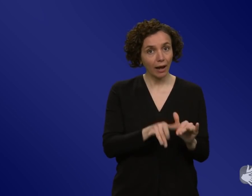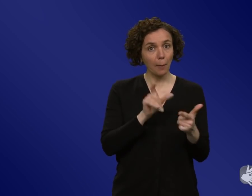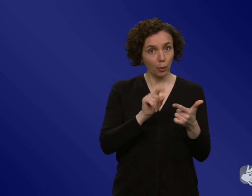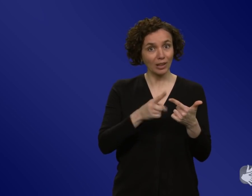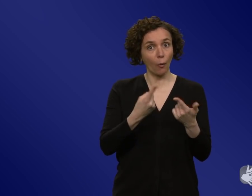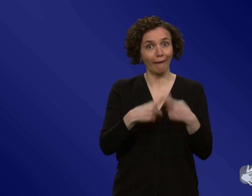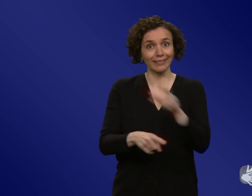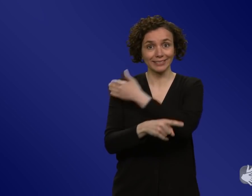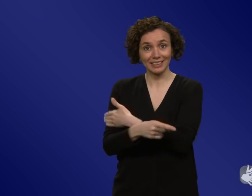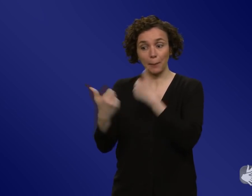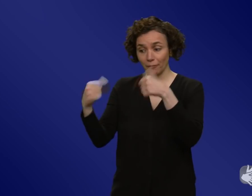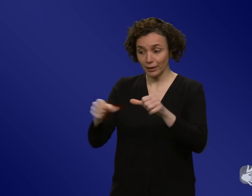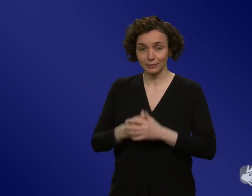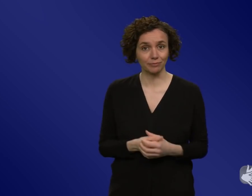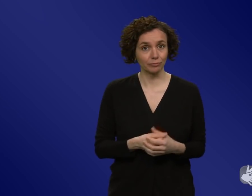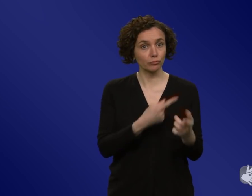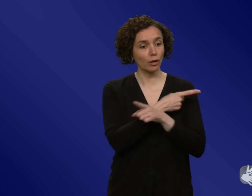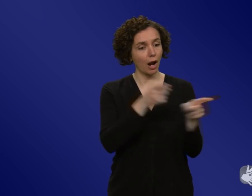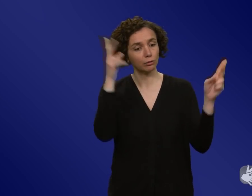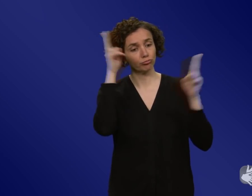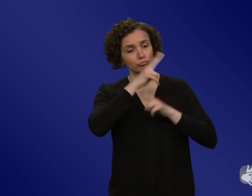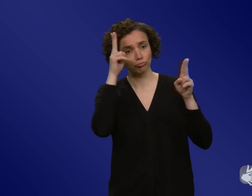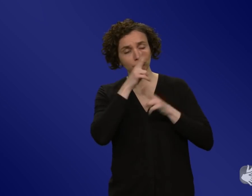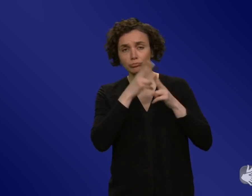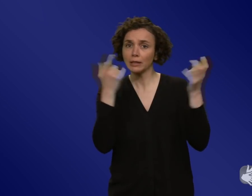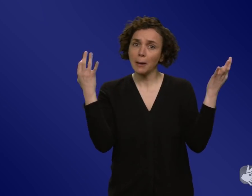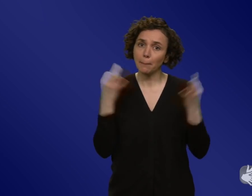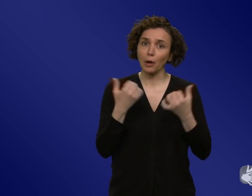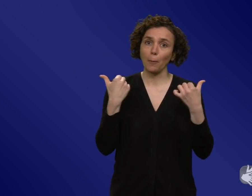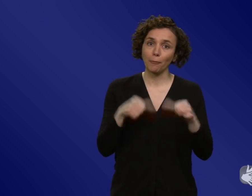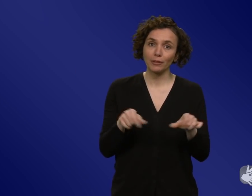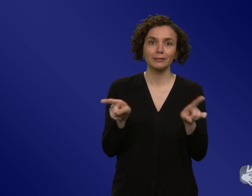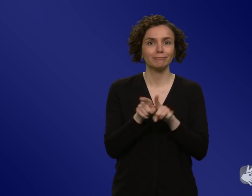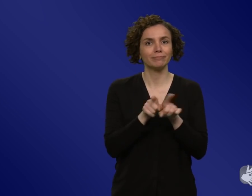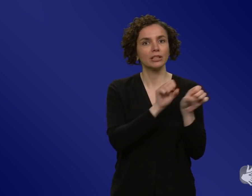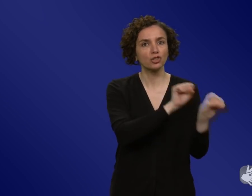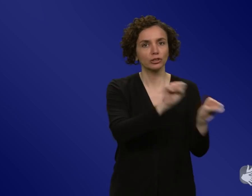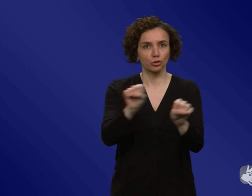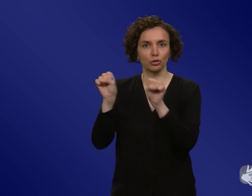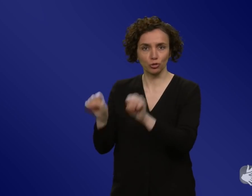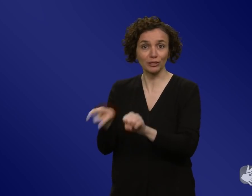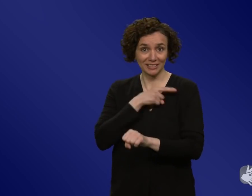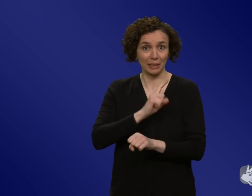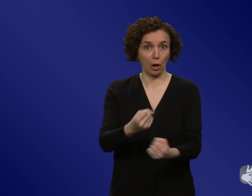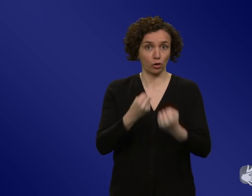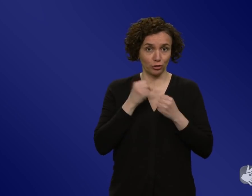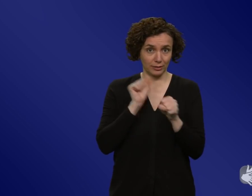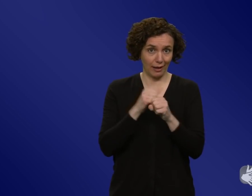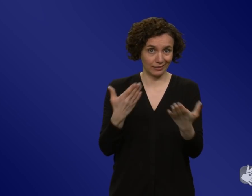machen, was er will, sondern jeder schützt sich und andere weiter. Und was heißt das eigentlich? Das muss diskutiert werden. Also es wäre gut, wenn vorbereitet wird, dass wir